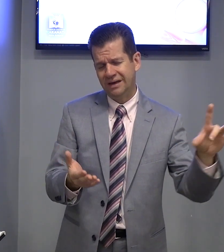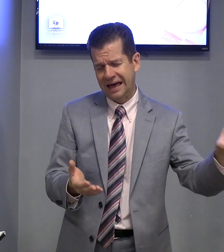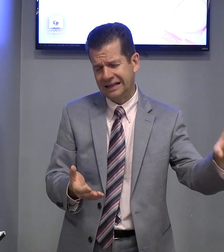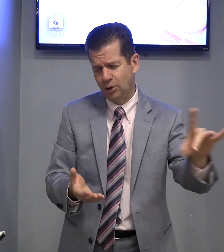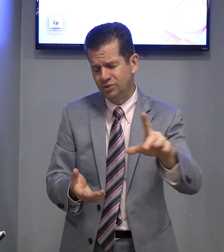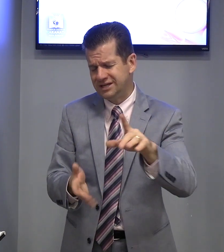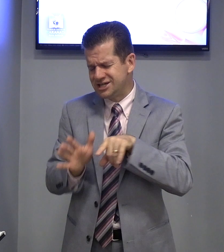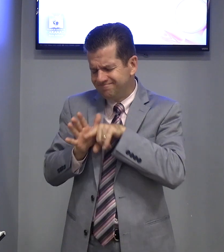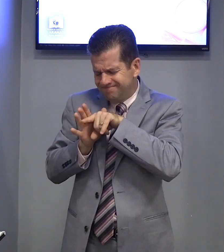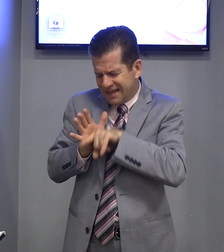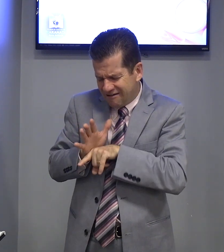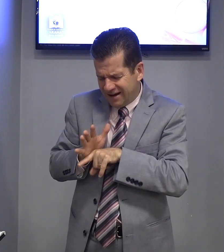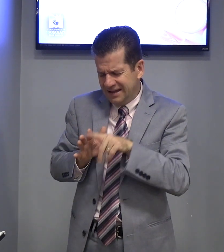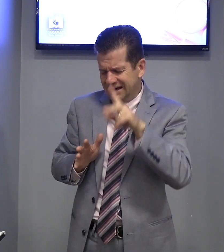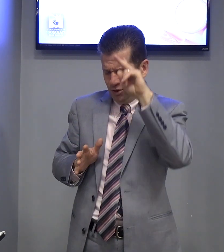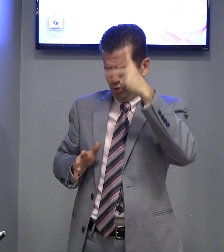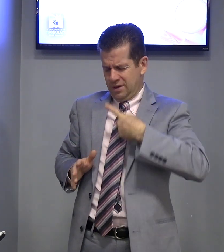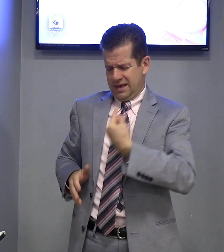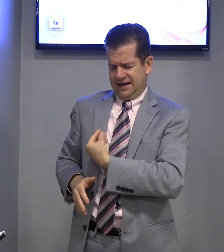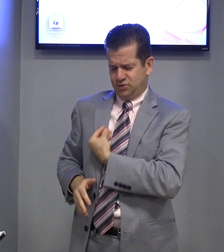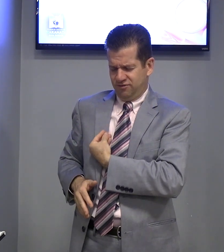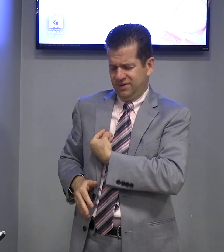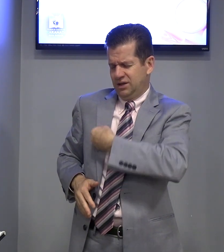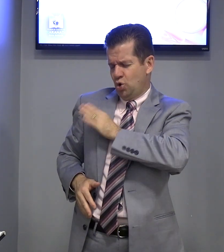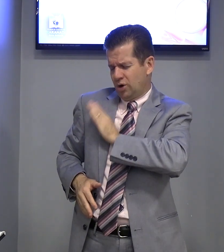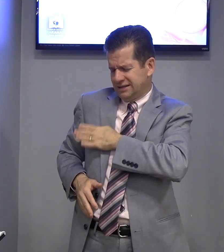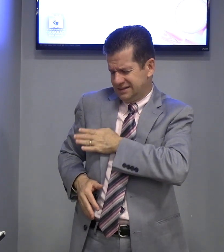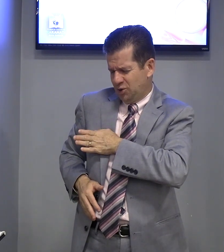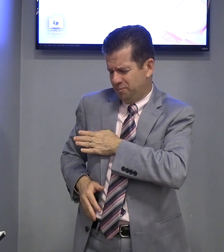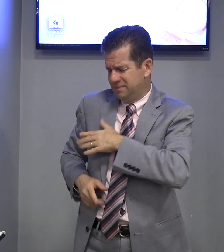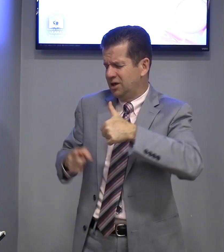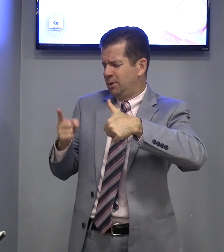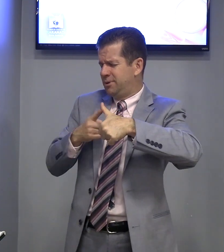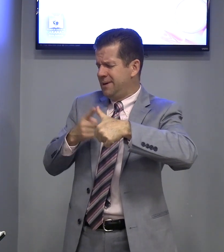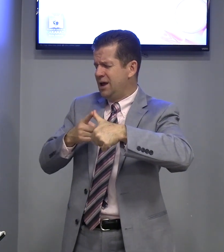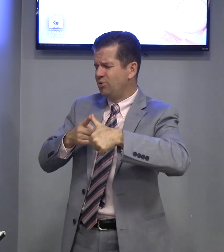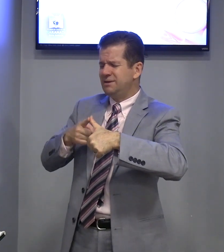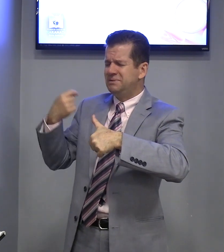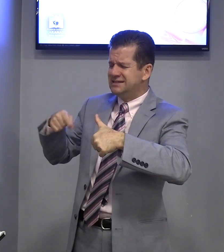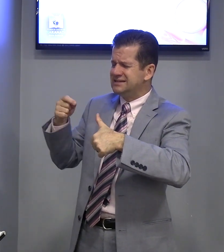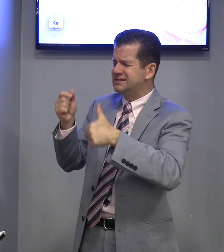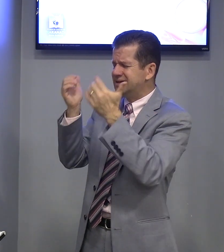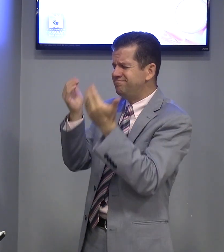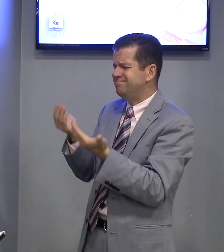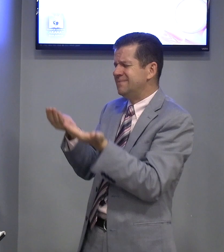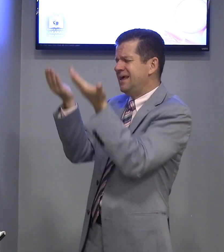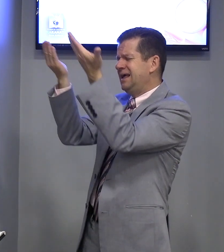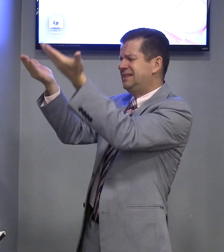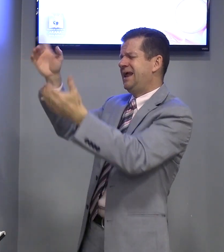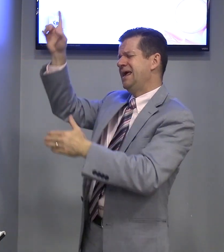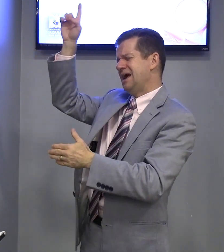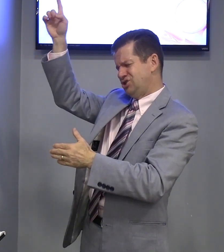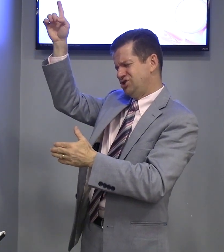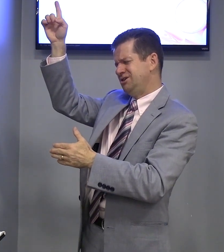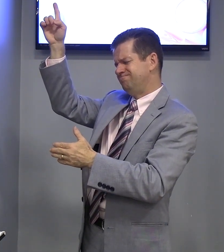Cada um Esteja Avaliando A sua vida O coração Primeiro Que precisa ser Entregue a ti